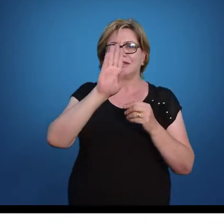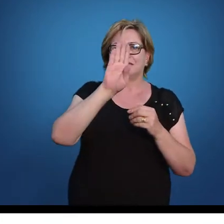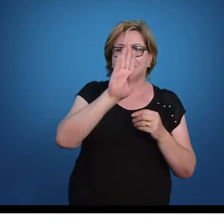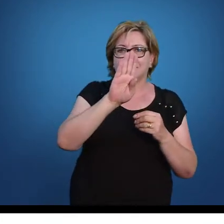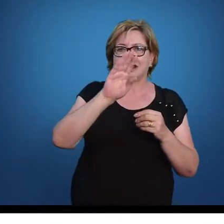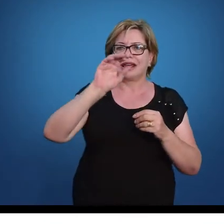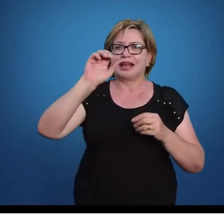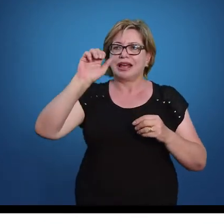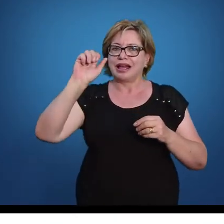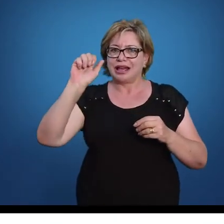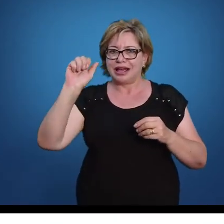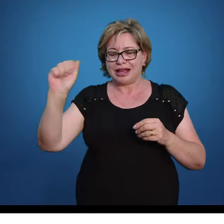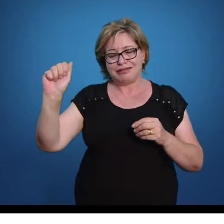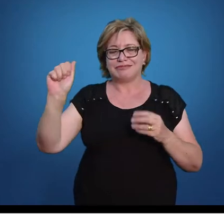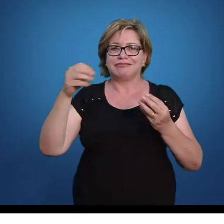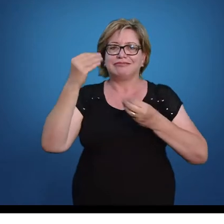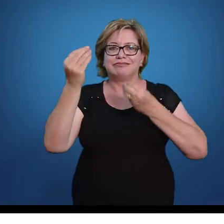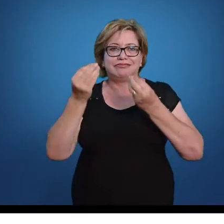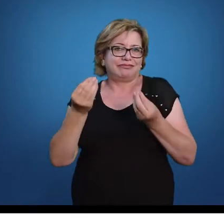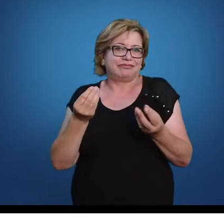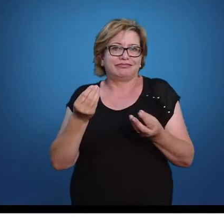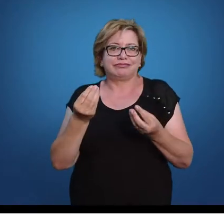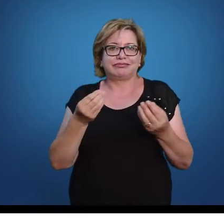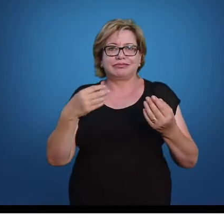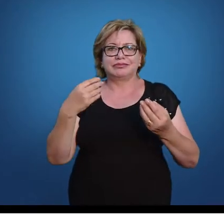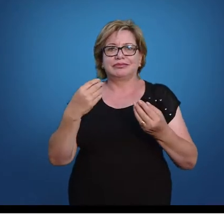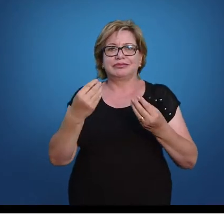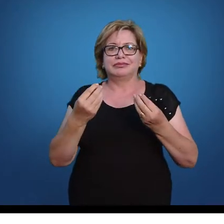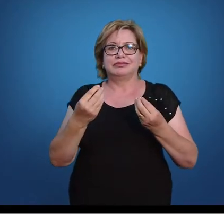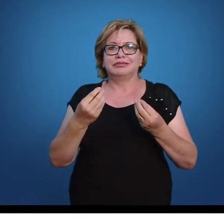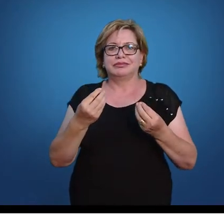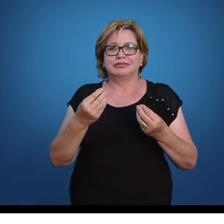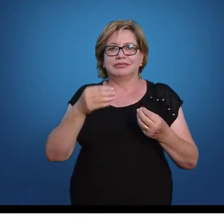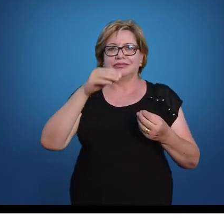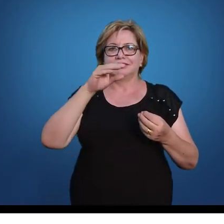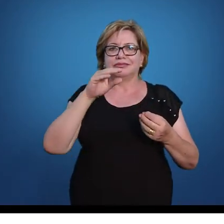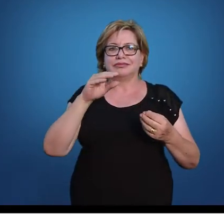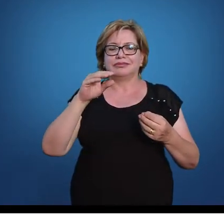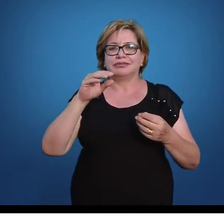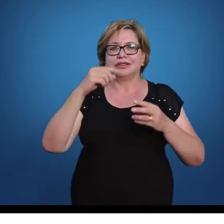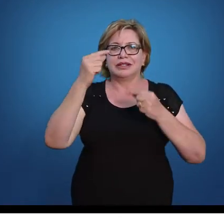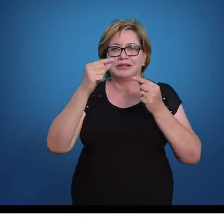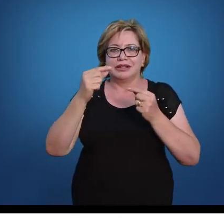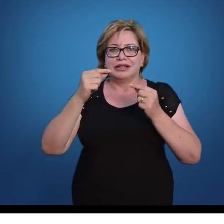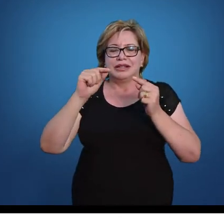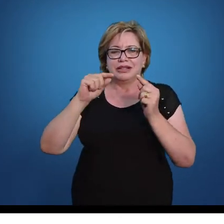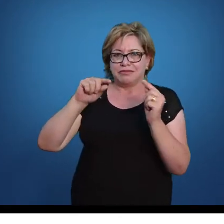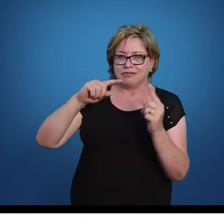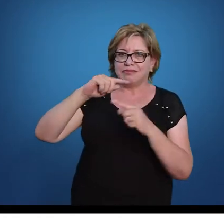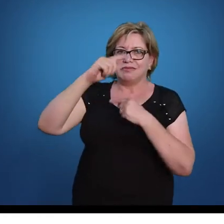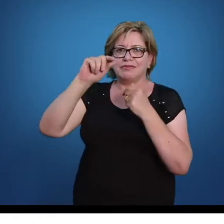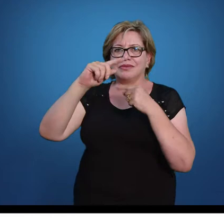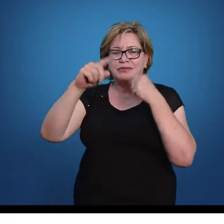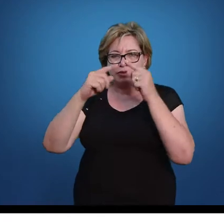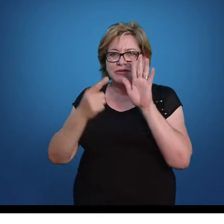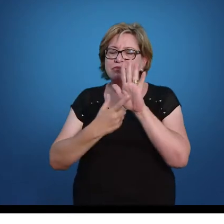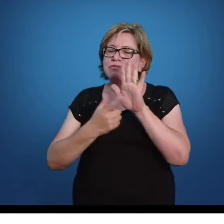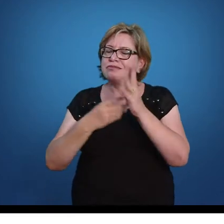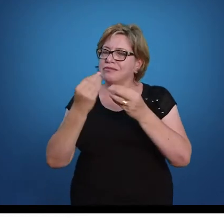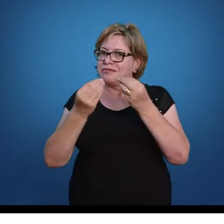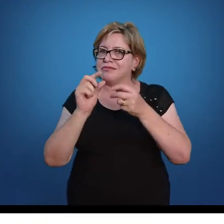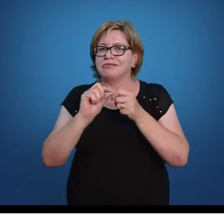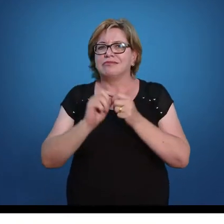a. O b ali é positivo, o a também. Aqui eu vou escrever b vezes a, depois eu faço uma observação para vocês entenderem.